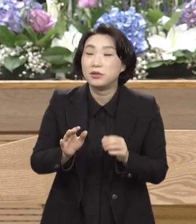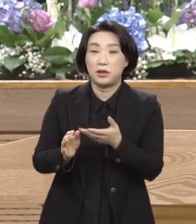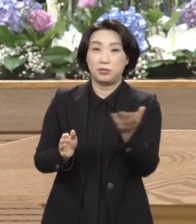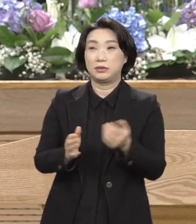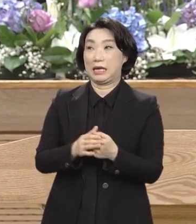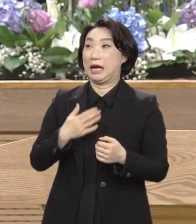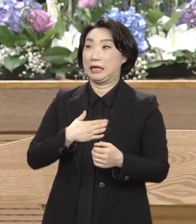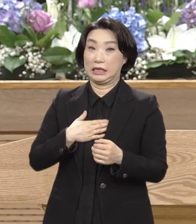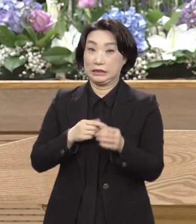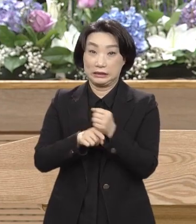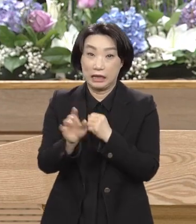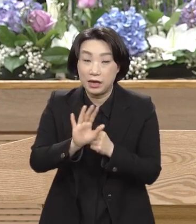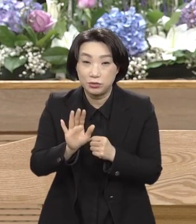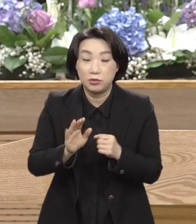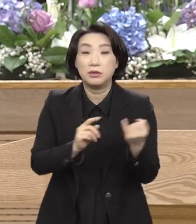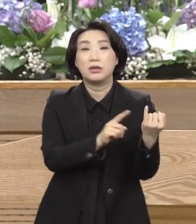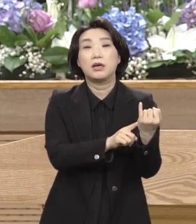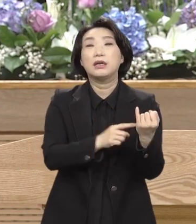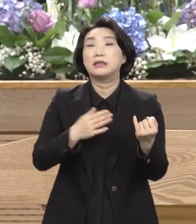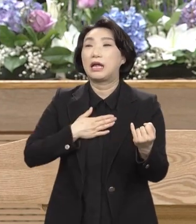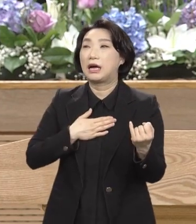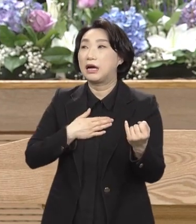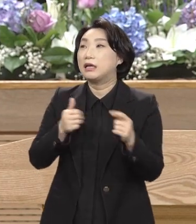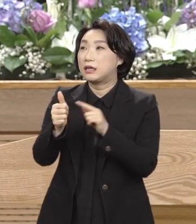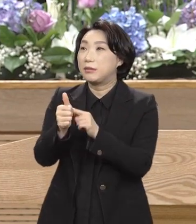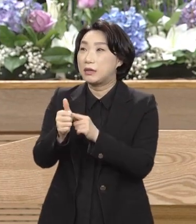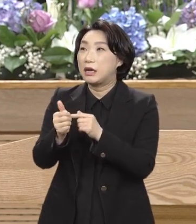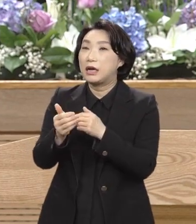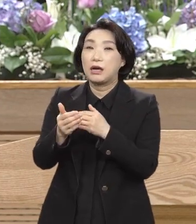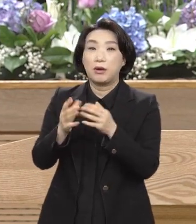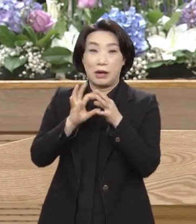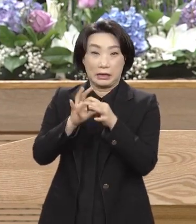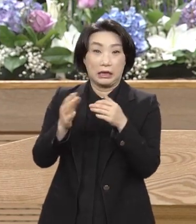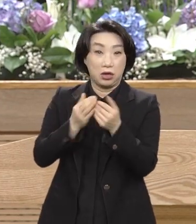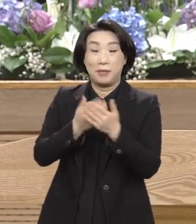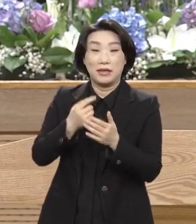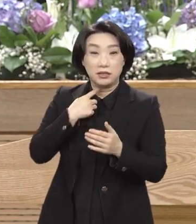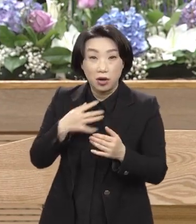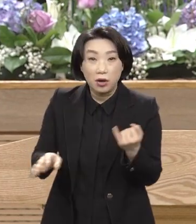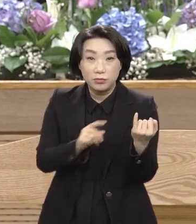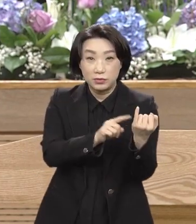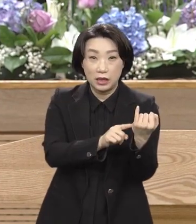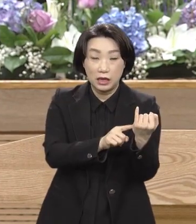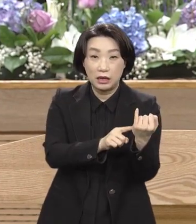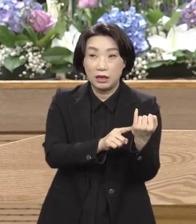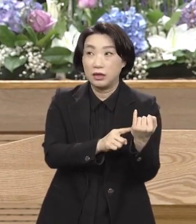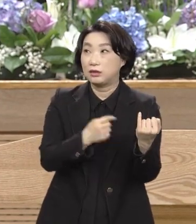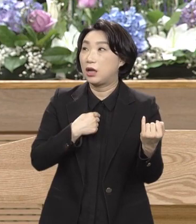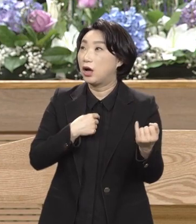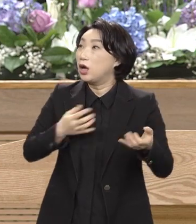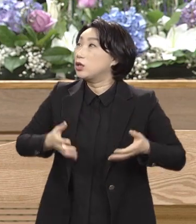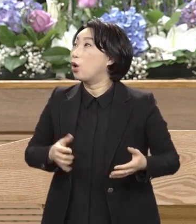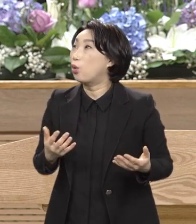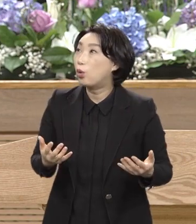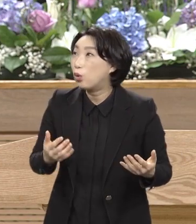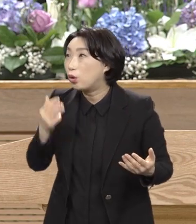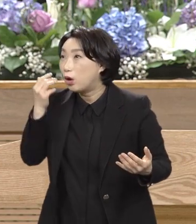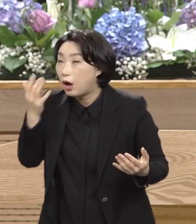경험한 사실이 없는데 그리고 경험할 수도 아직은 없는데 어떻게 아기를 갖습니까? 라고